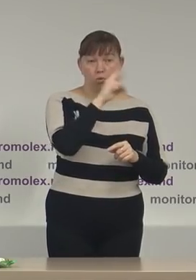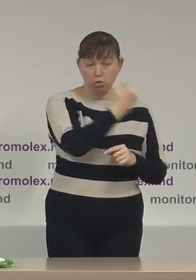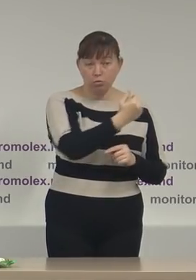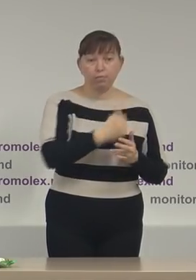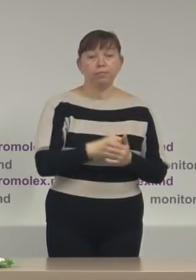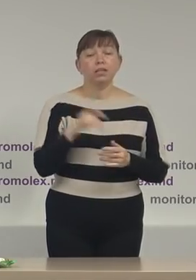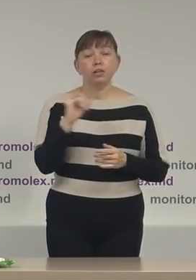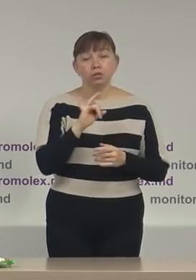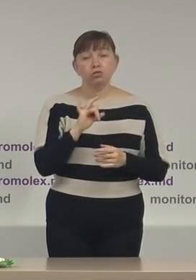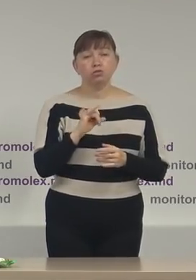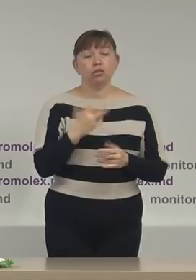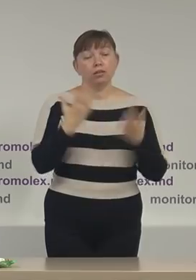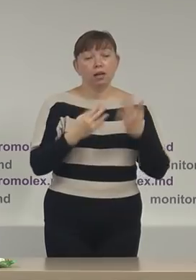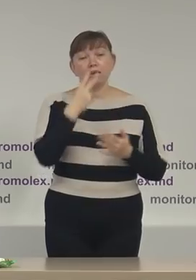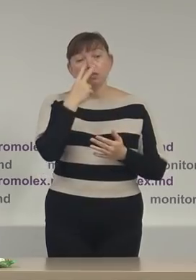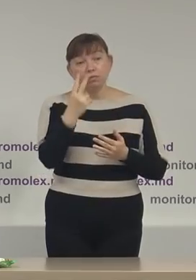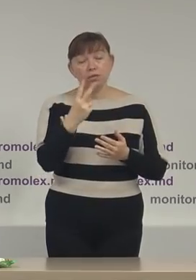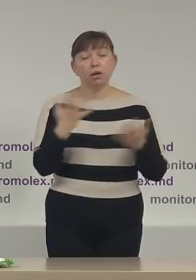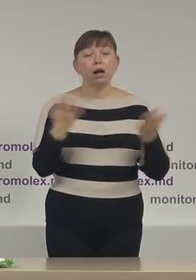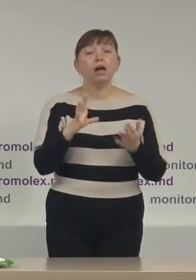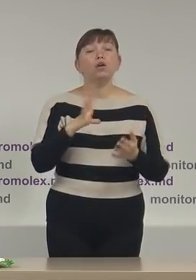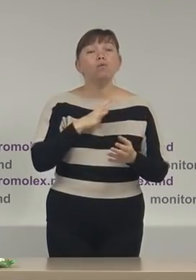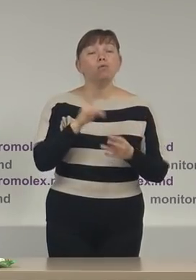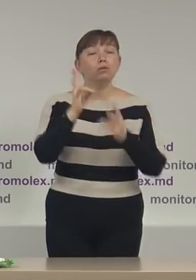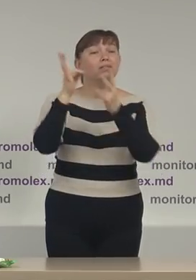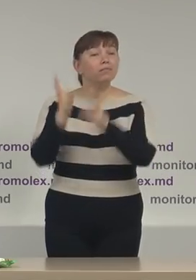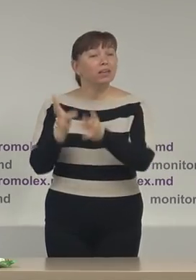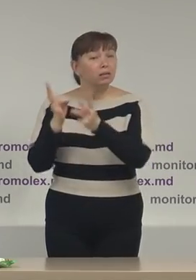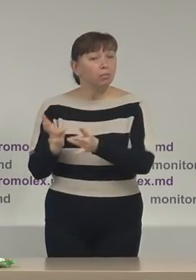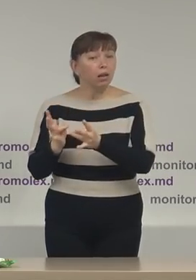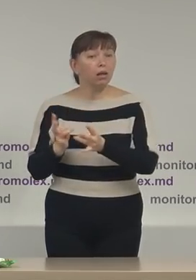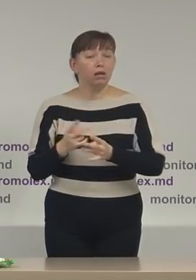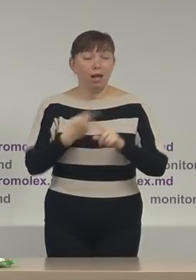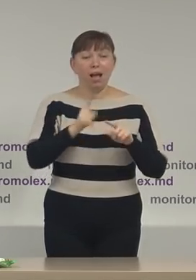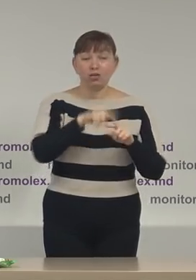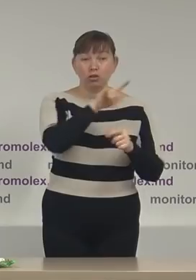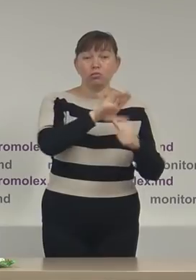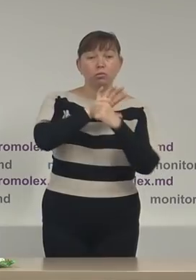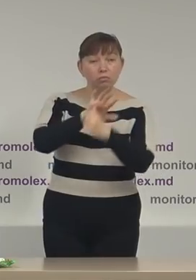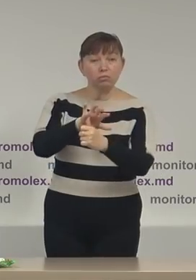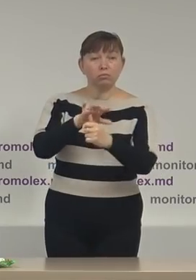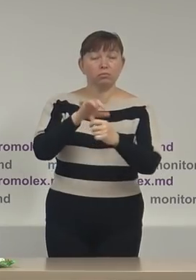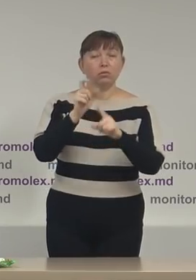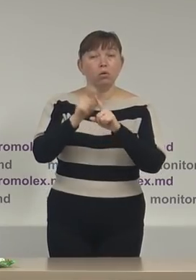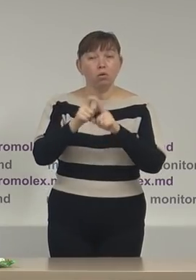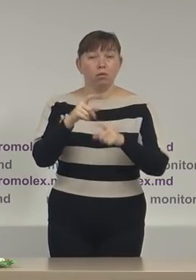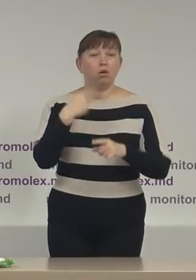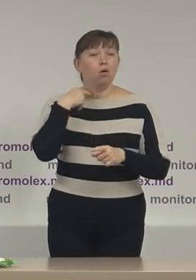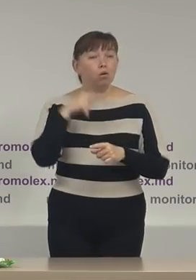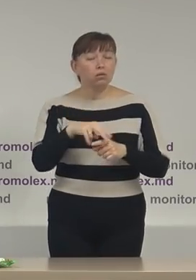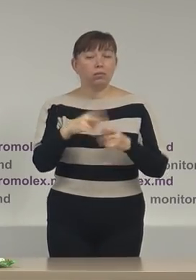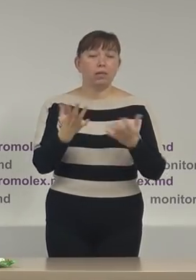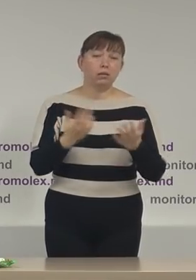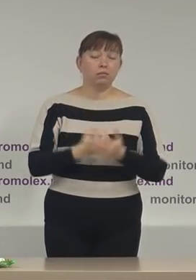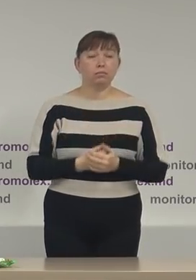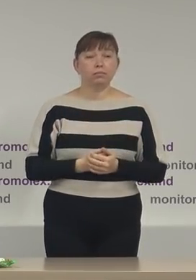și dacă încercăm să vedem care au fost victimele acestor cazuri de utilizarea discursul